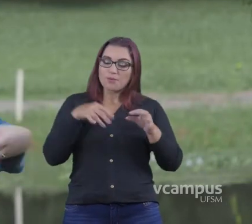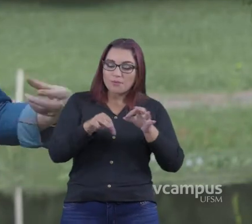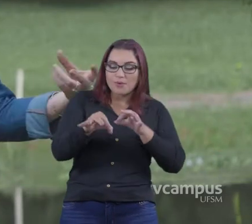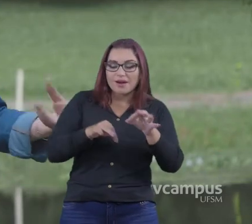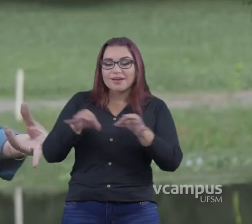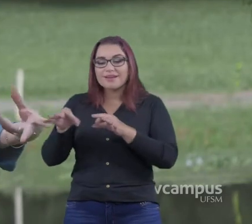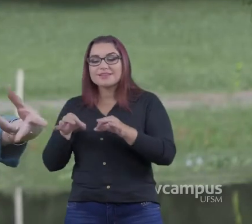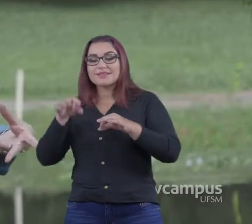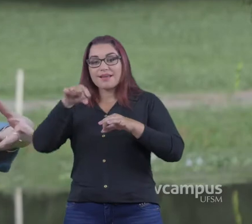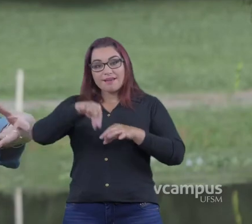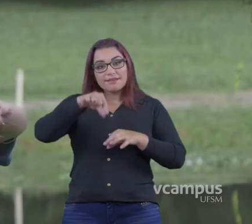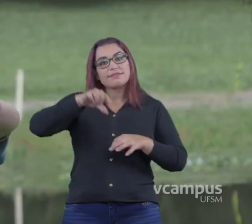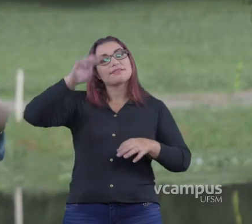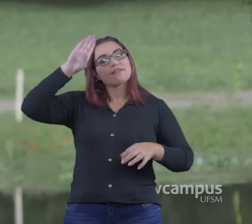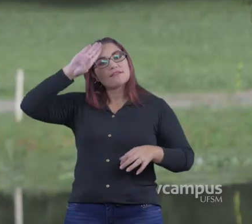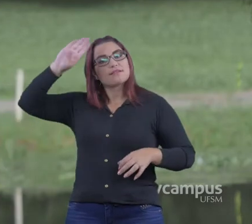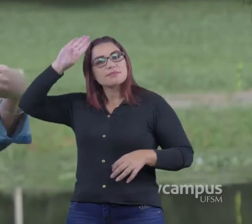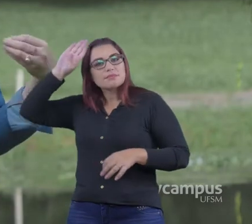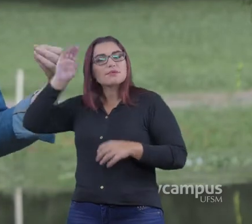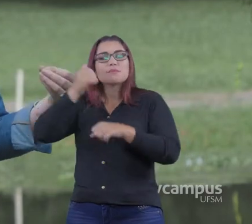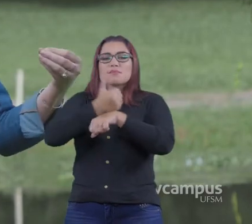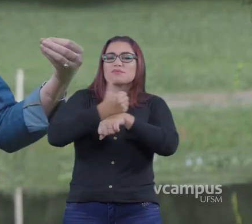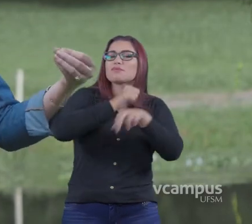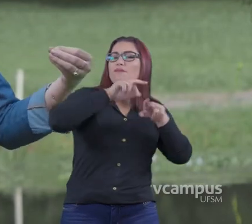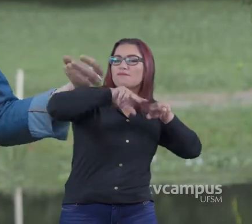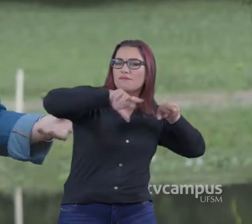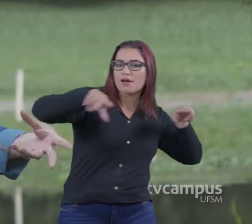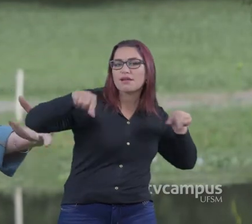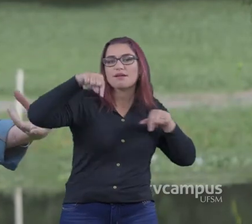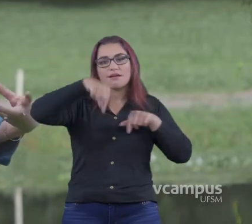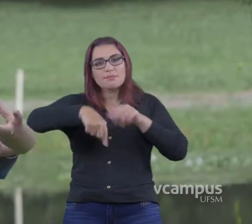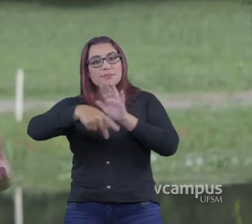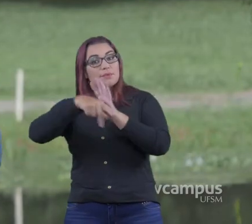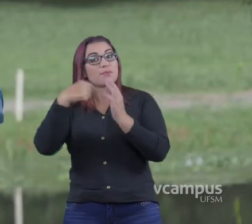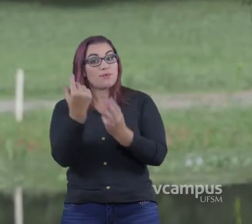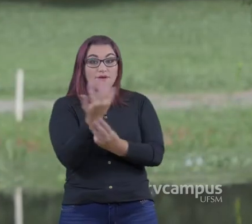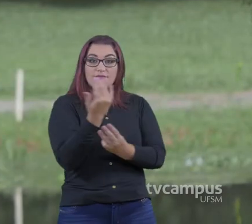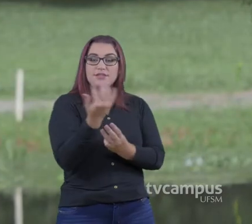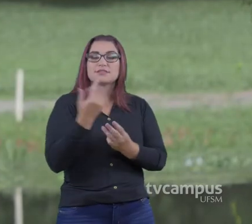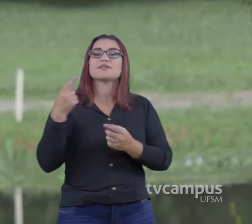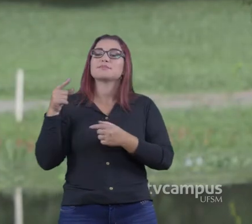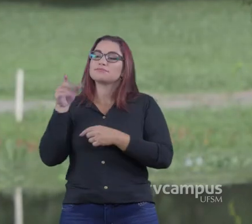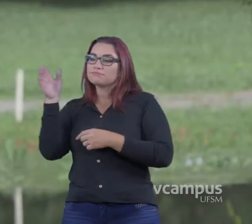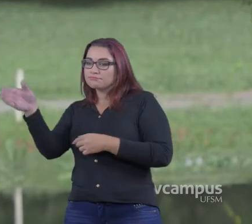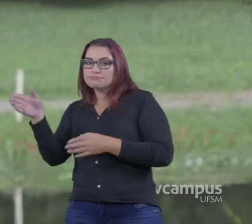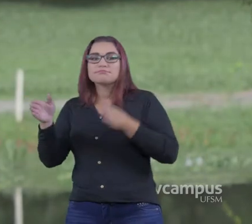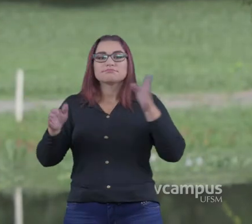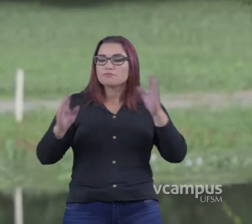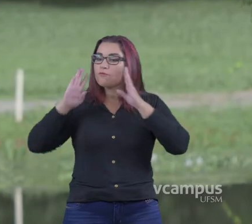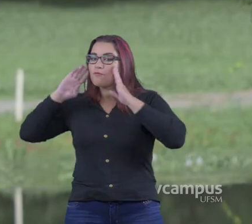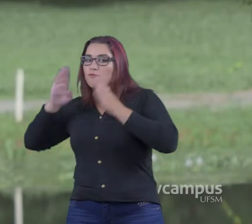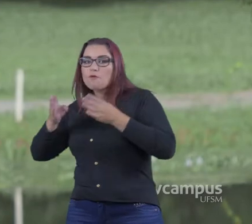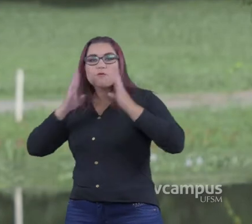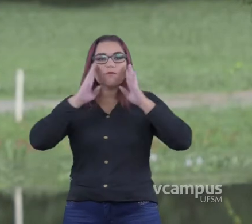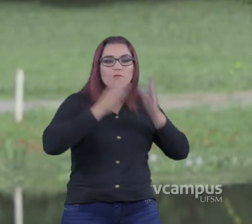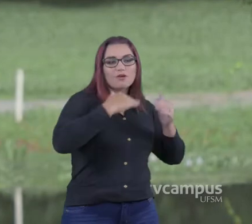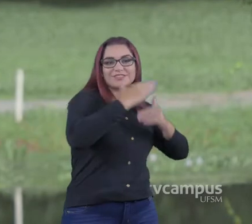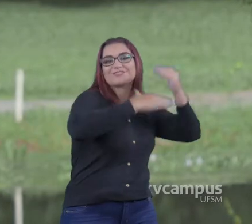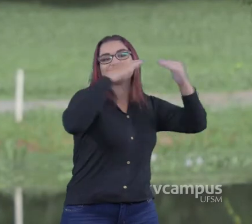organiza a sua comunidade acadêmica, a sua qualificação dos profissionais Para atuarem nesses territórios e focarem nessas